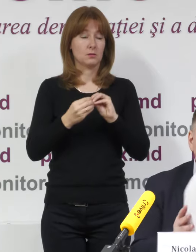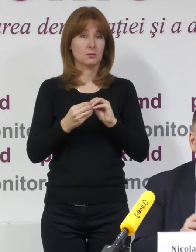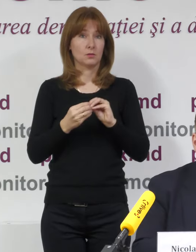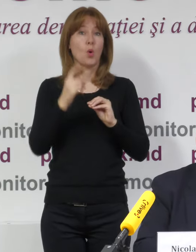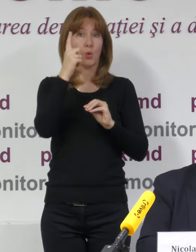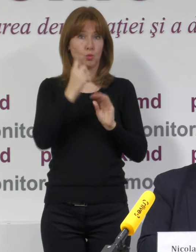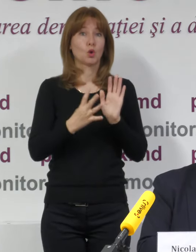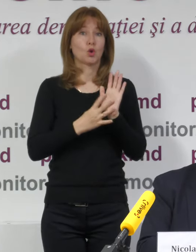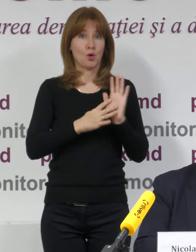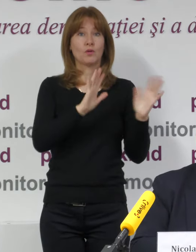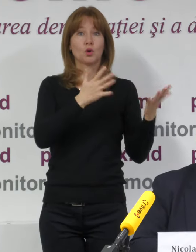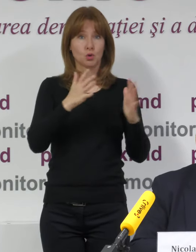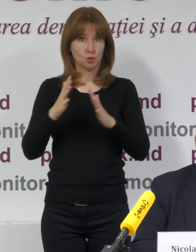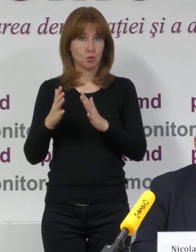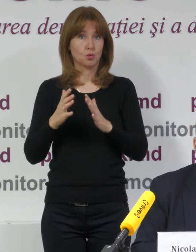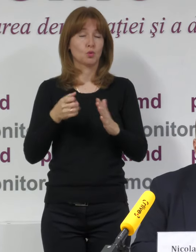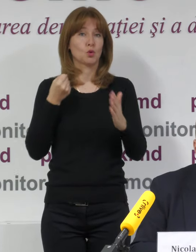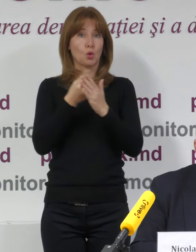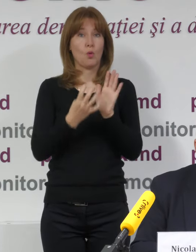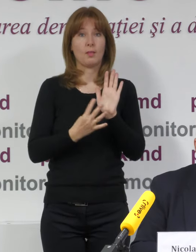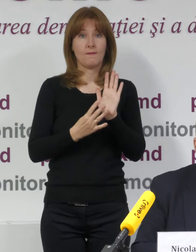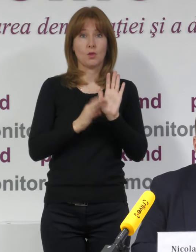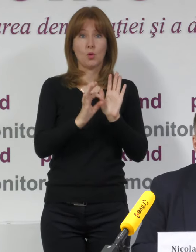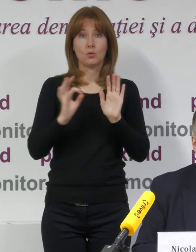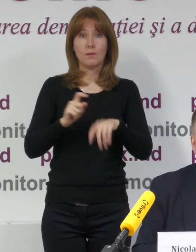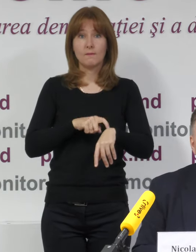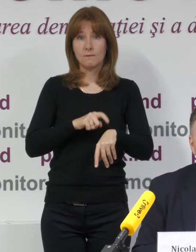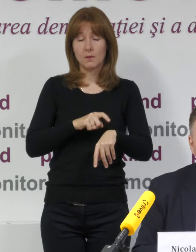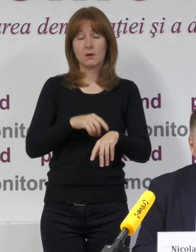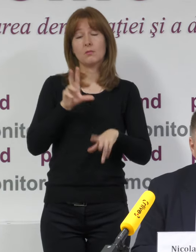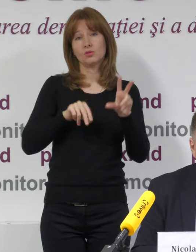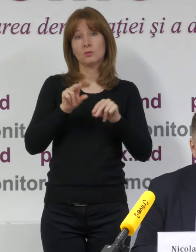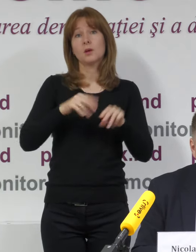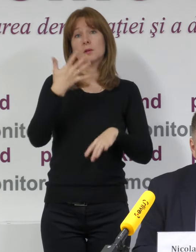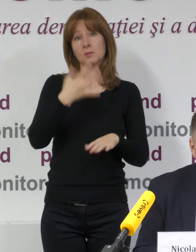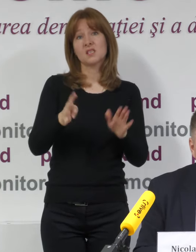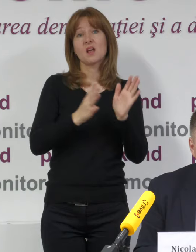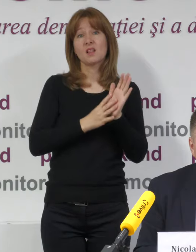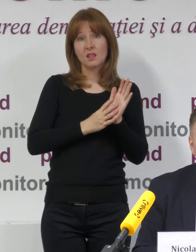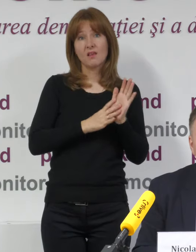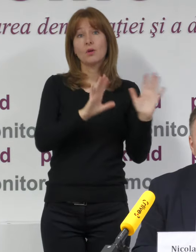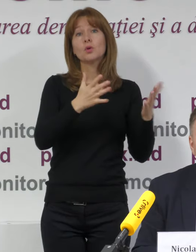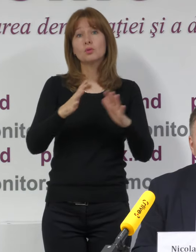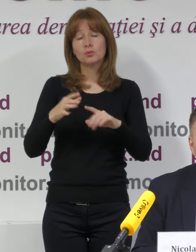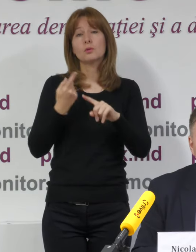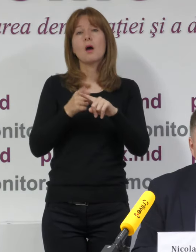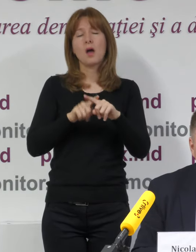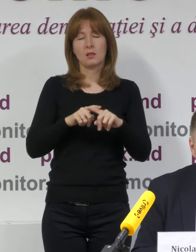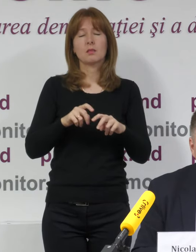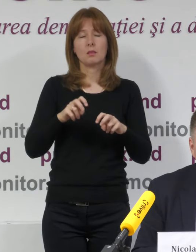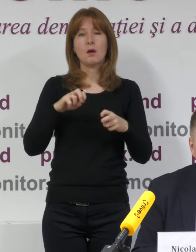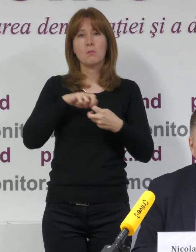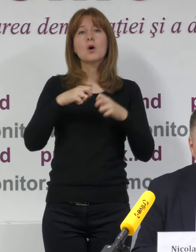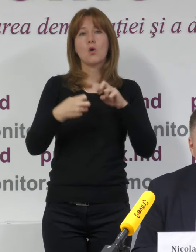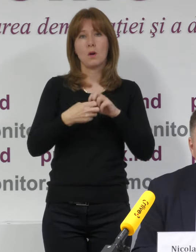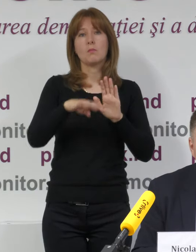109 incidente constatate până la ora 9, 51 de cazuri dintre acestea țin de deficiențe în funcționarea